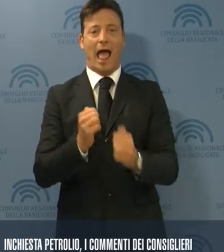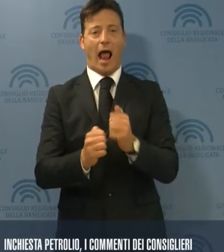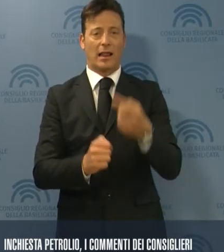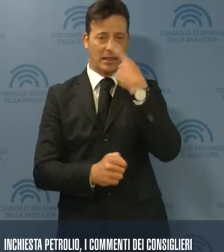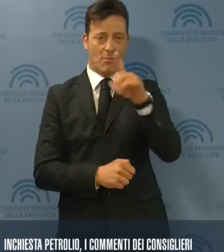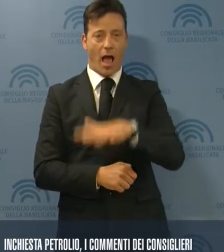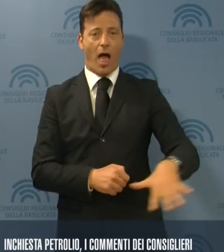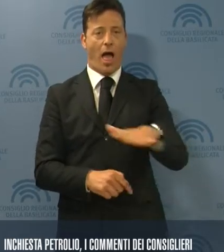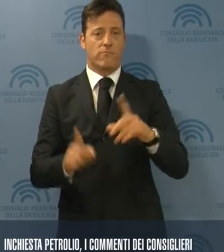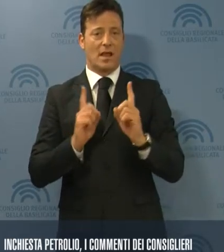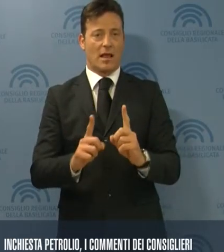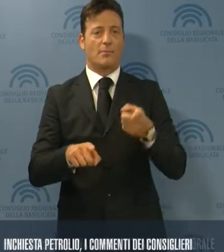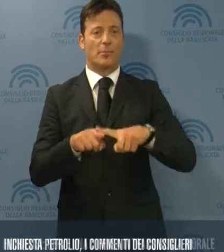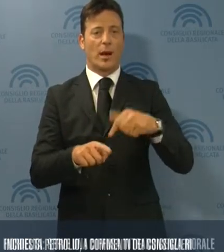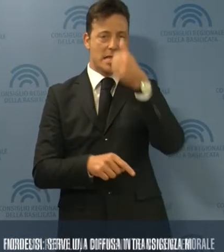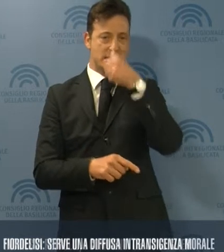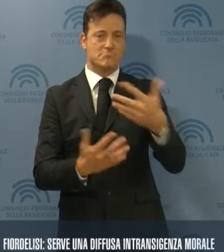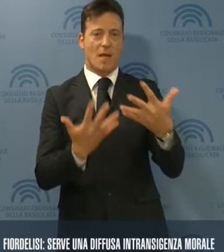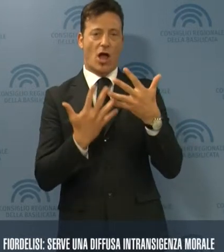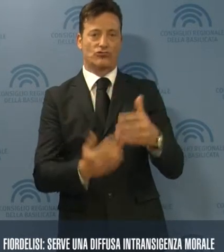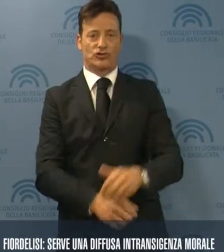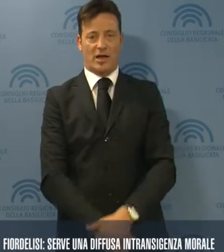ambientali e per i danni d'immagine.